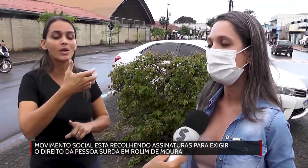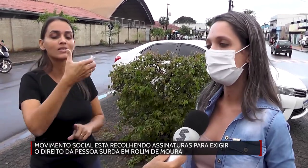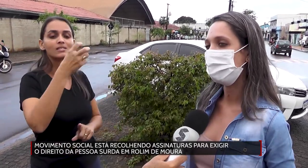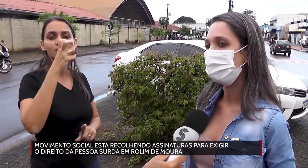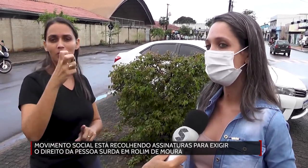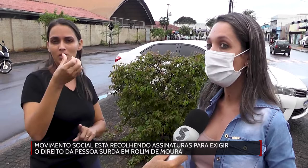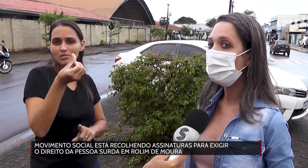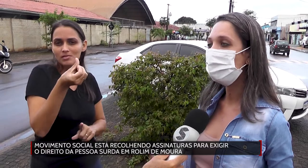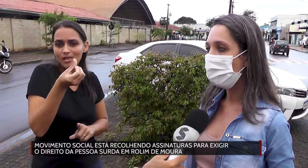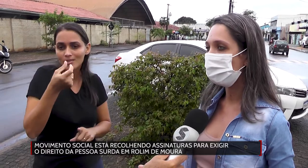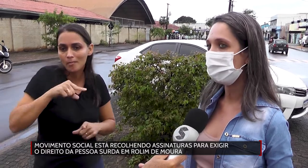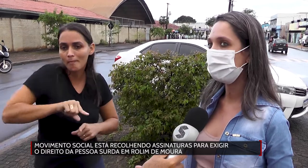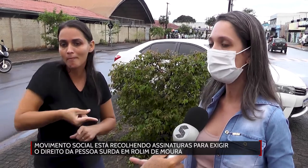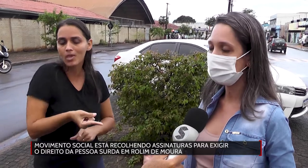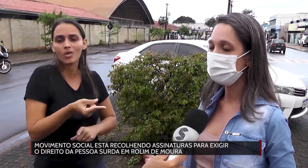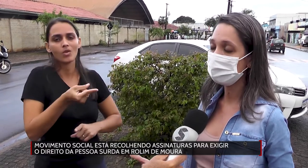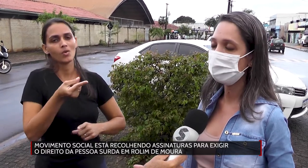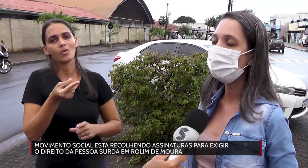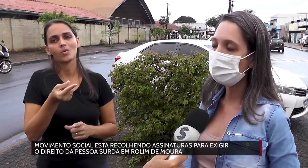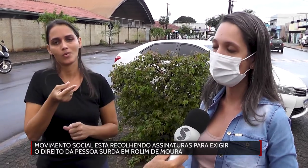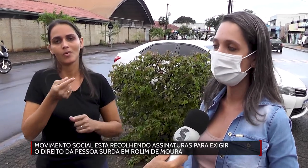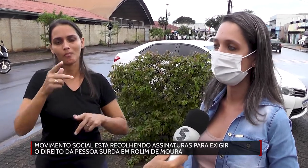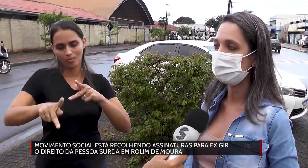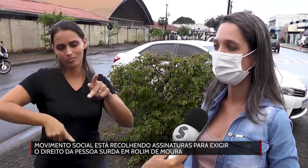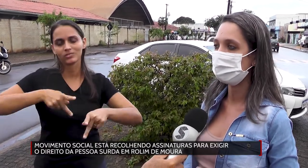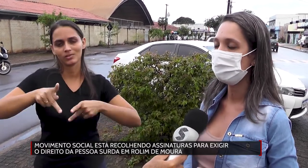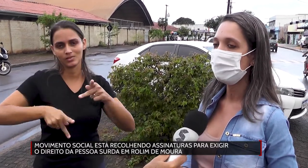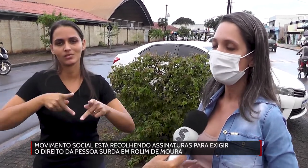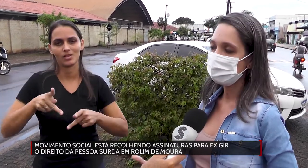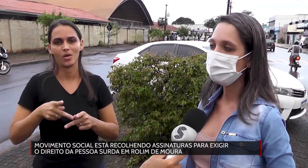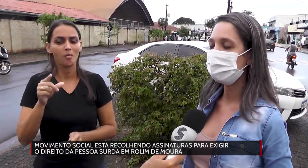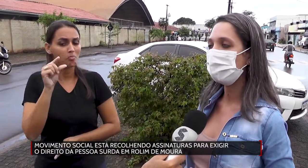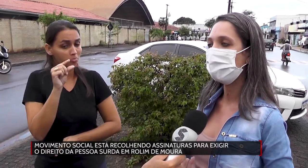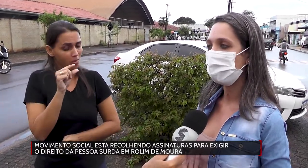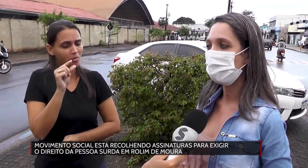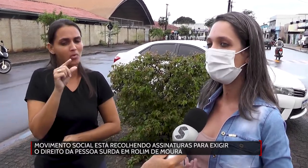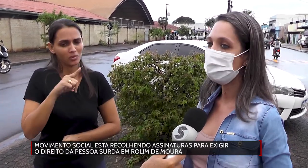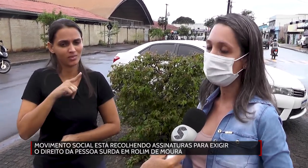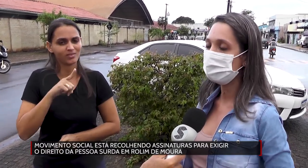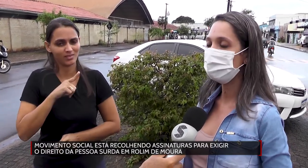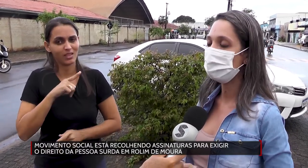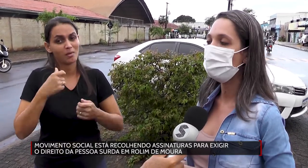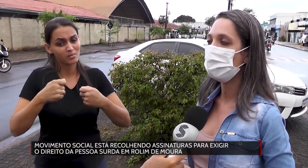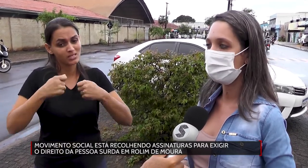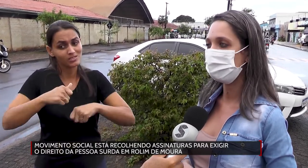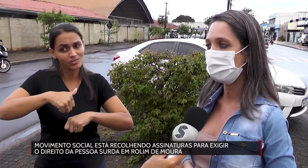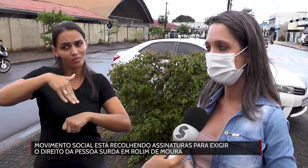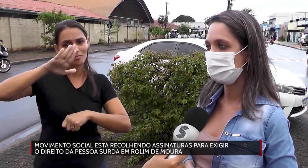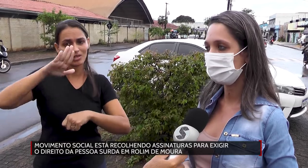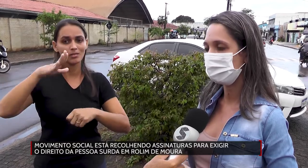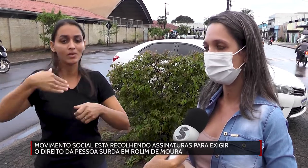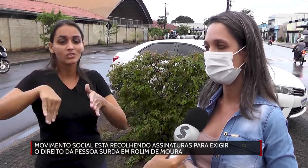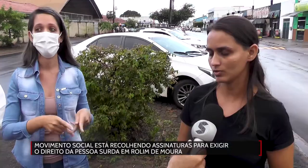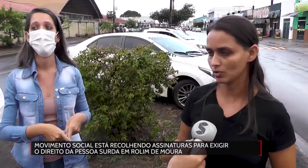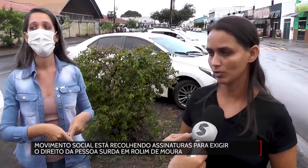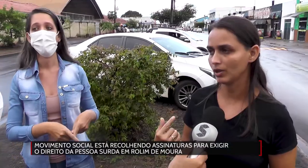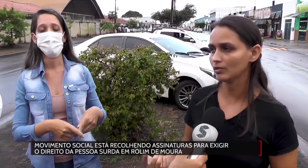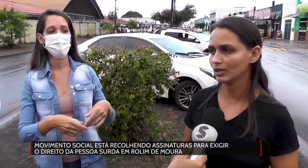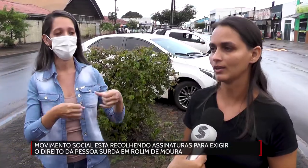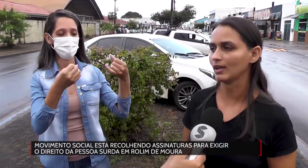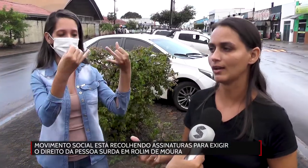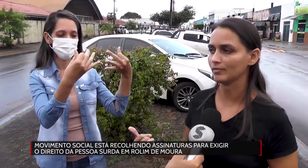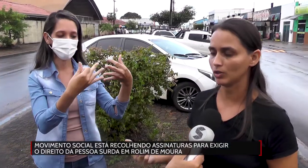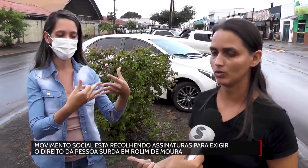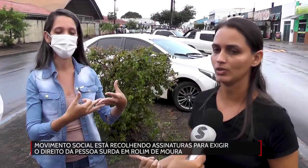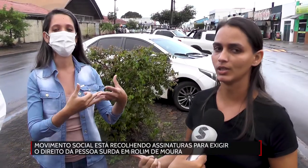mínimo não tem, mas não é pouco, ainda o que a gente tem é pouco, né, pra gente chegar lá e realmente cobrar alguma coisa deles. Sou